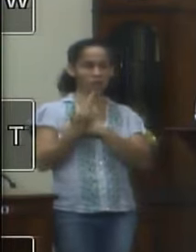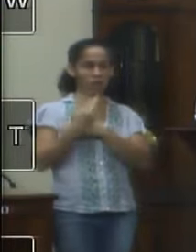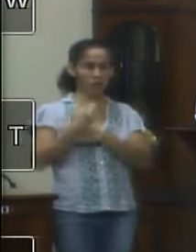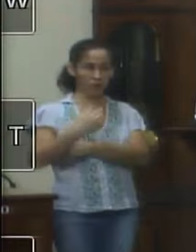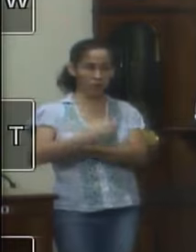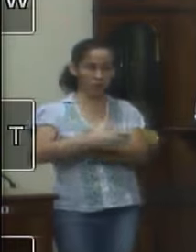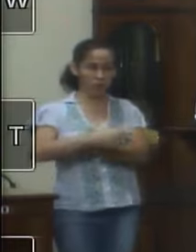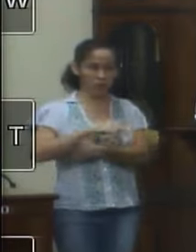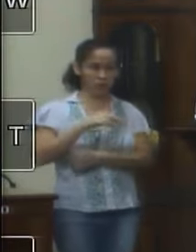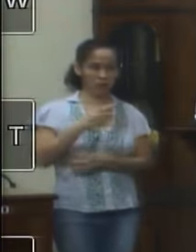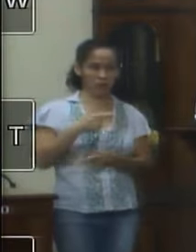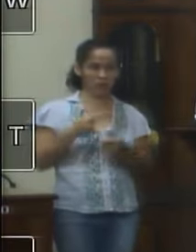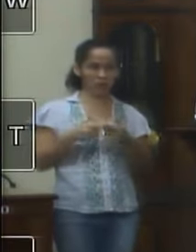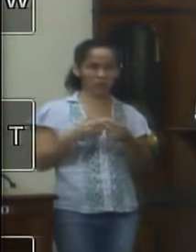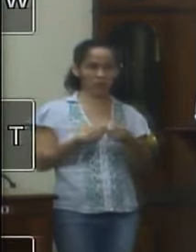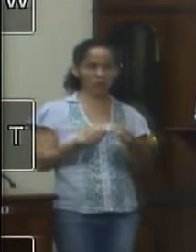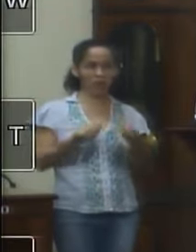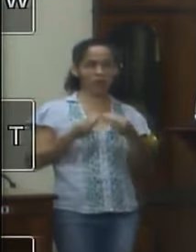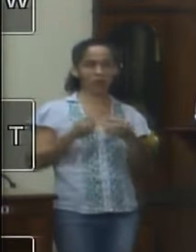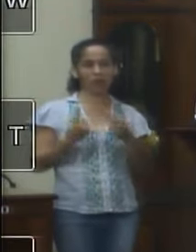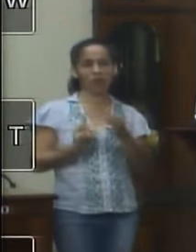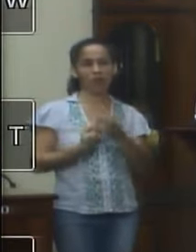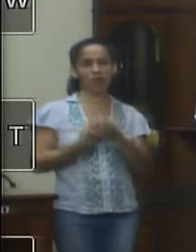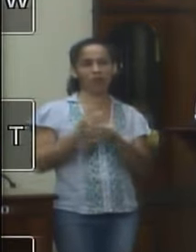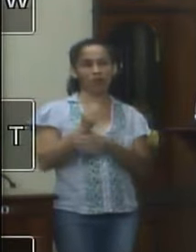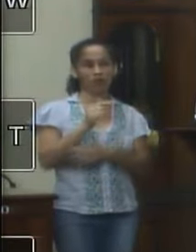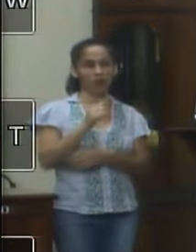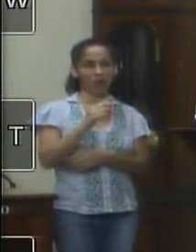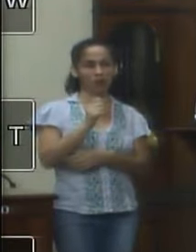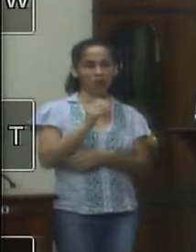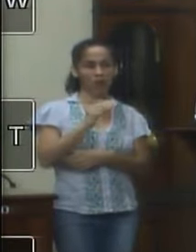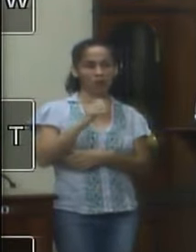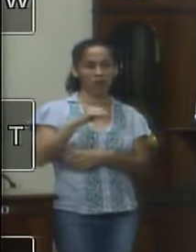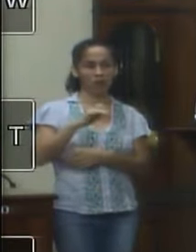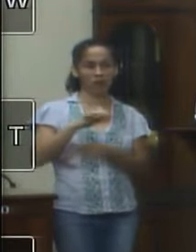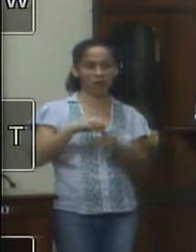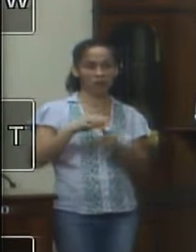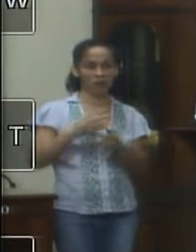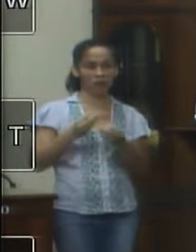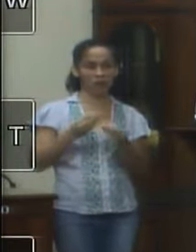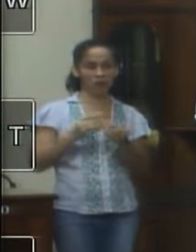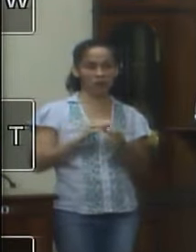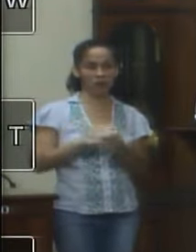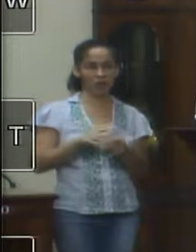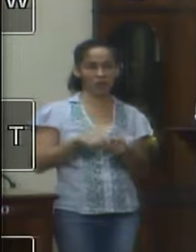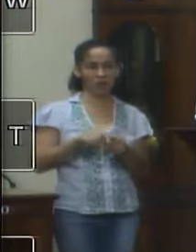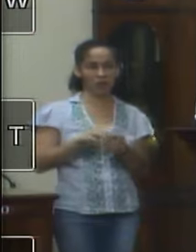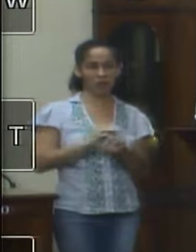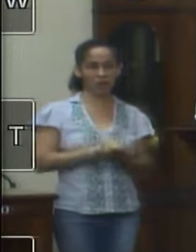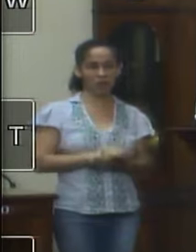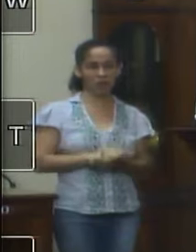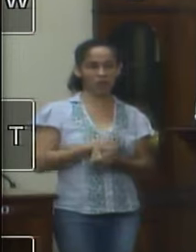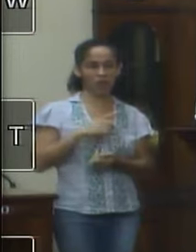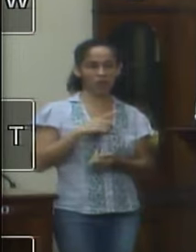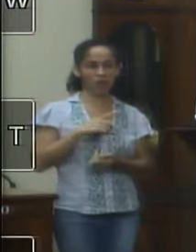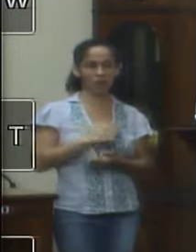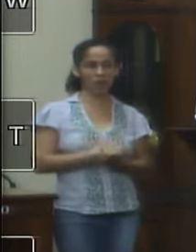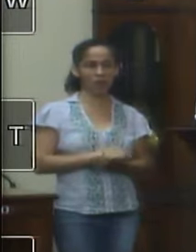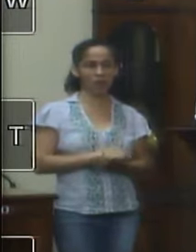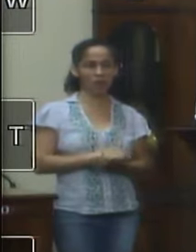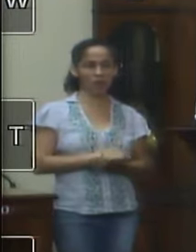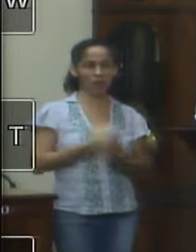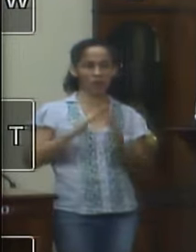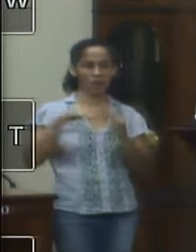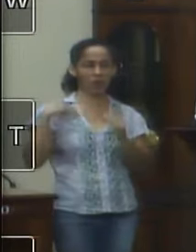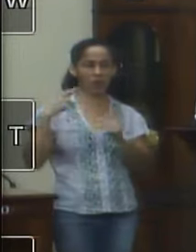encaminhar para o meu gabinete também não encaminhou então acho que eu acho que é uma cortesia aqui a gente tem essa câmara